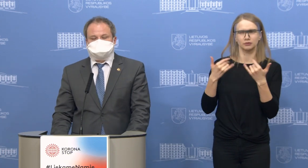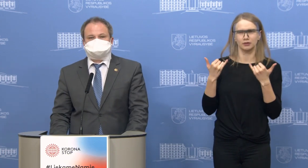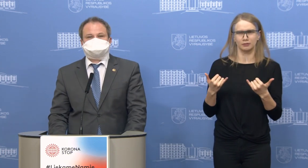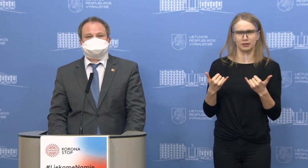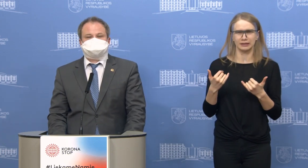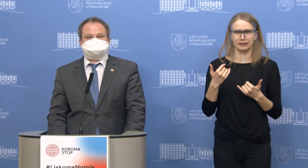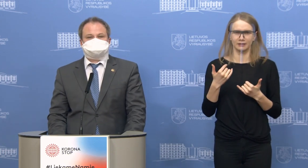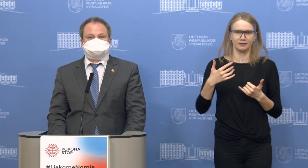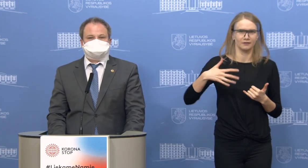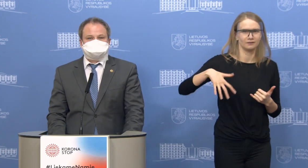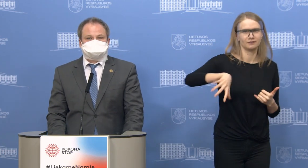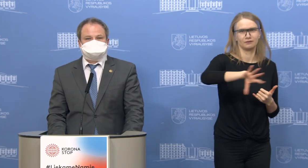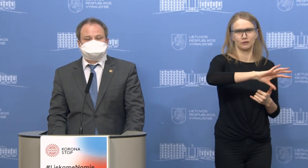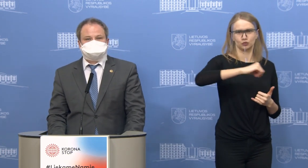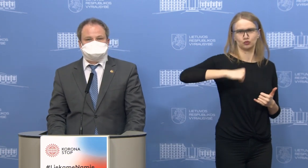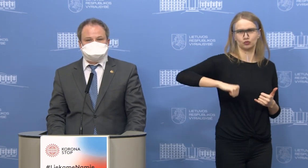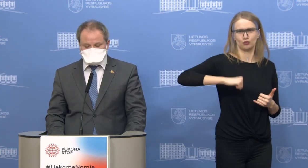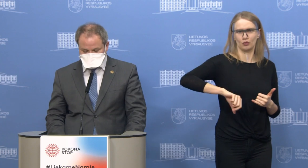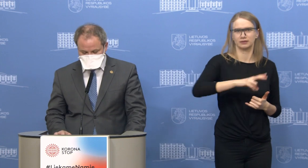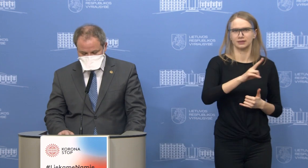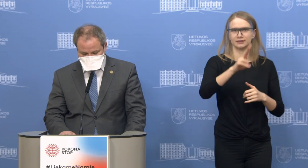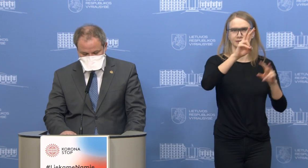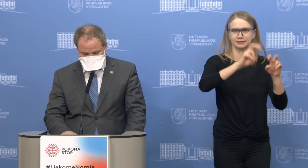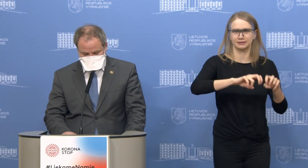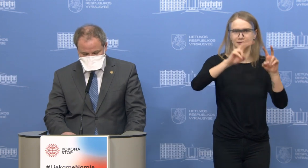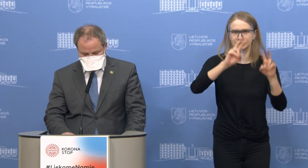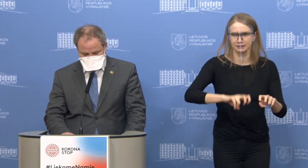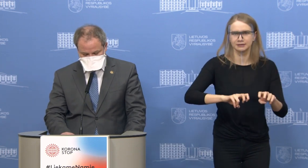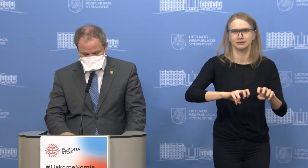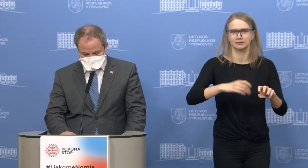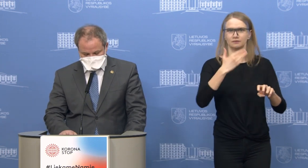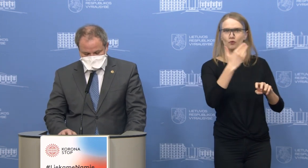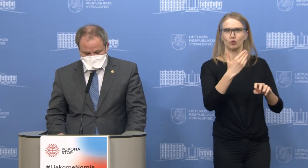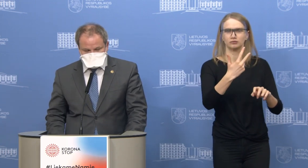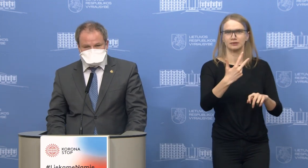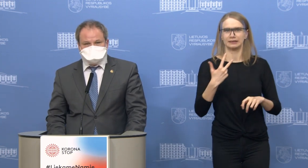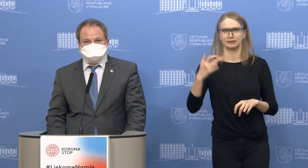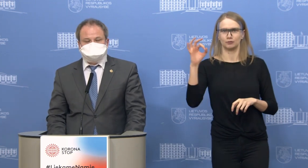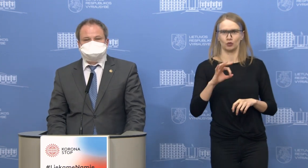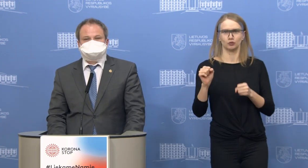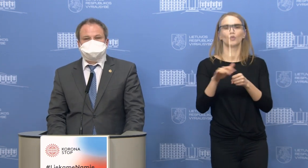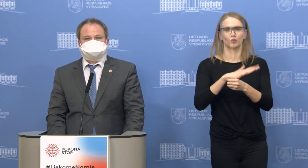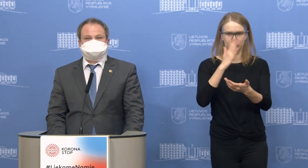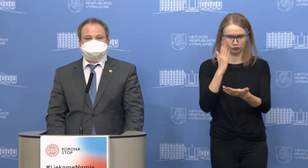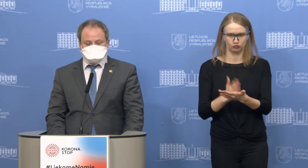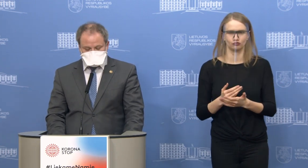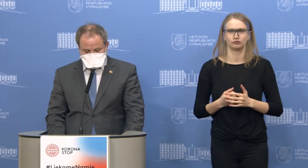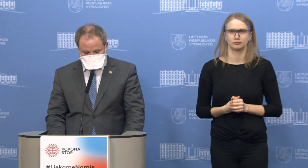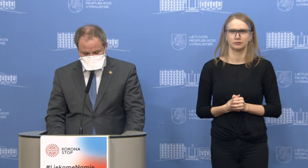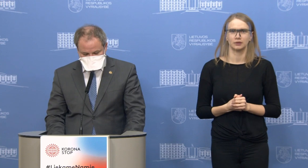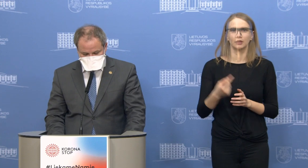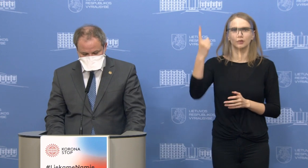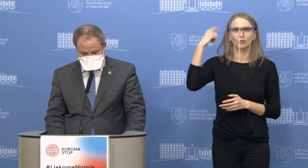reiškia, 3 procentai nuo visų ištirtųjų turi COVID-19 virusą. Norėčiau atkreipti jūsų dėmesį į